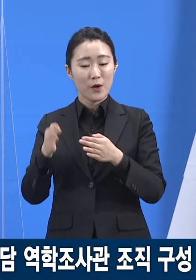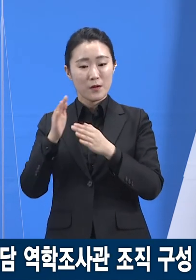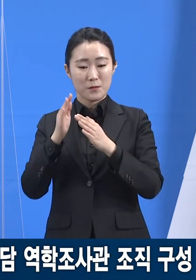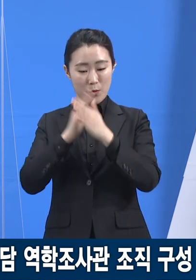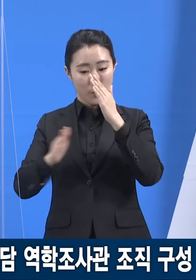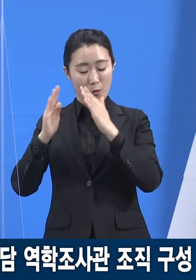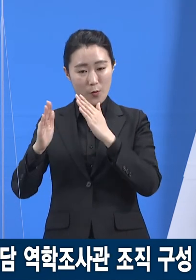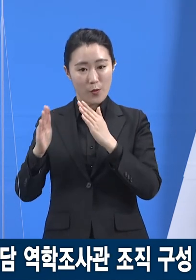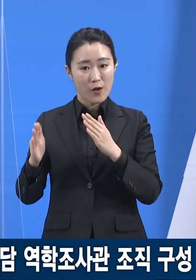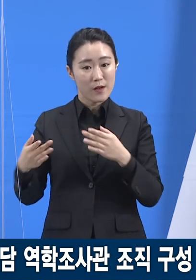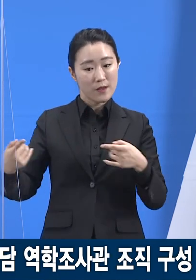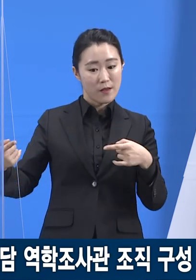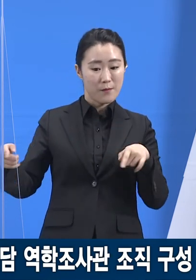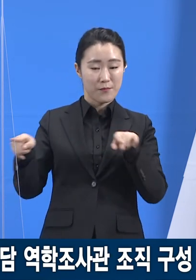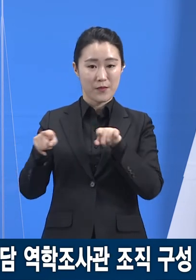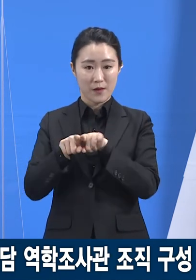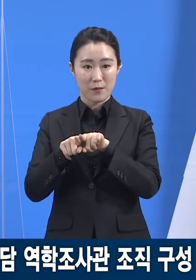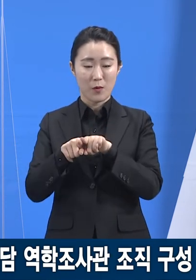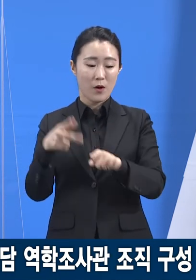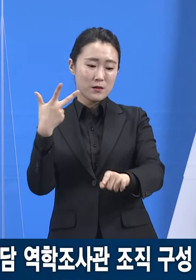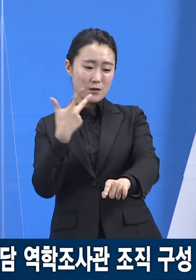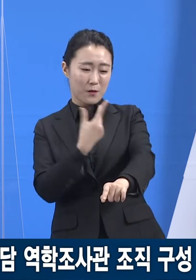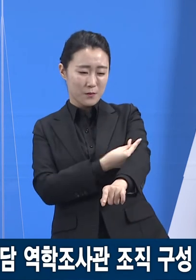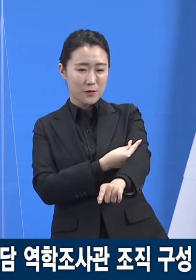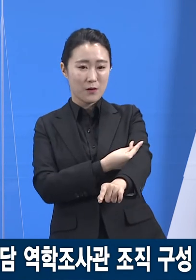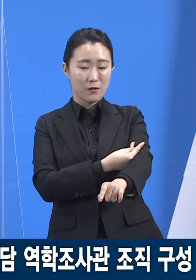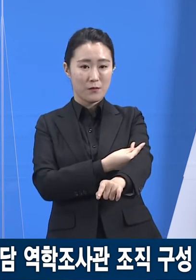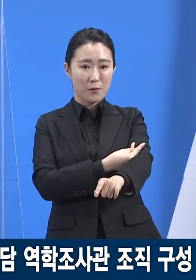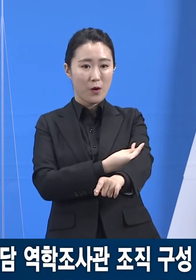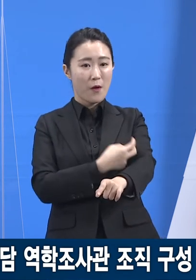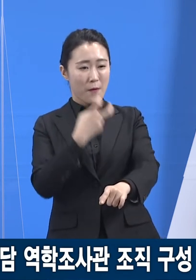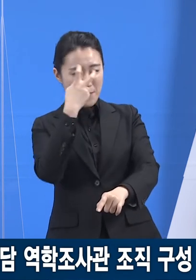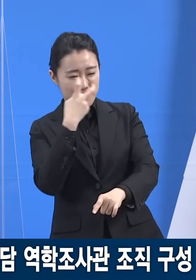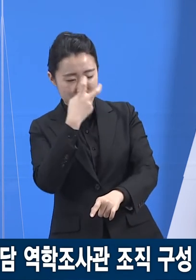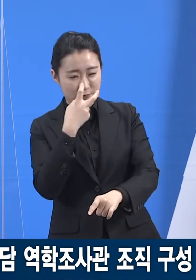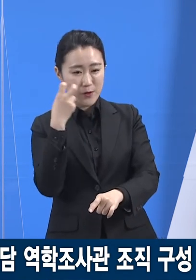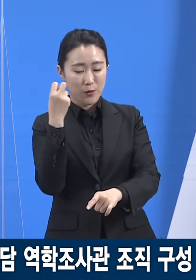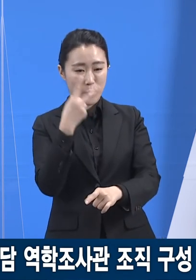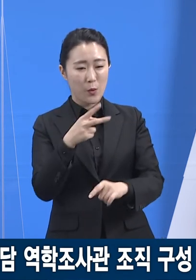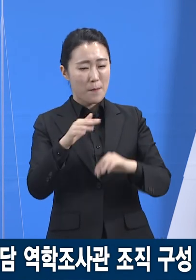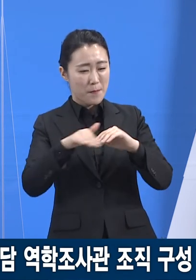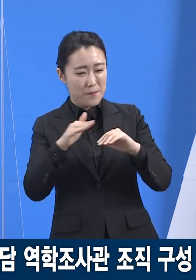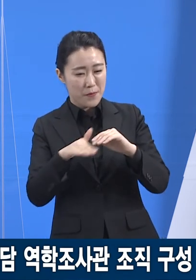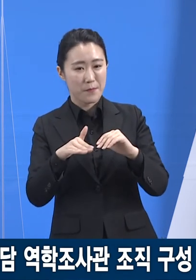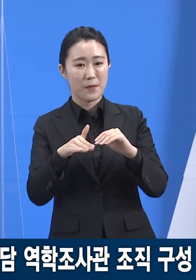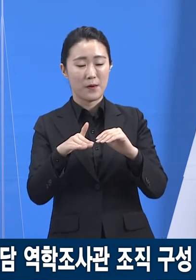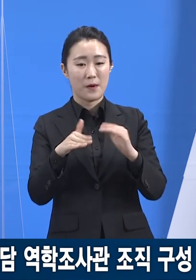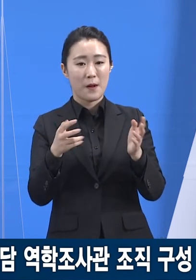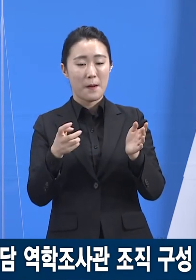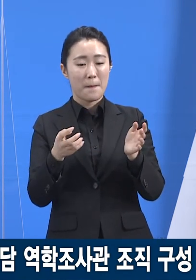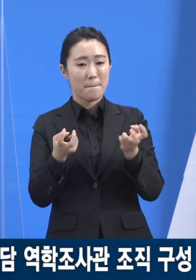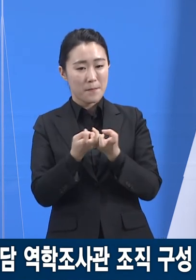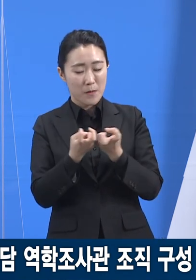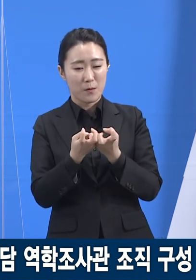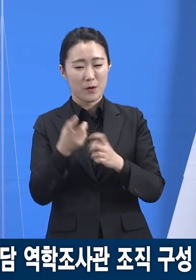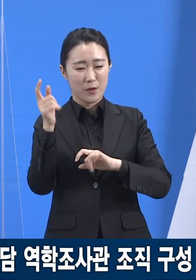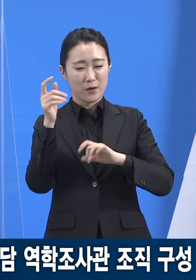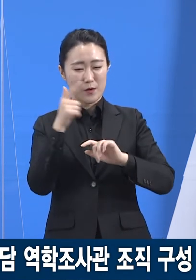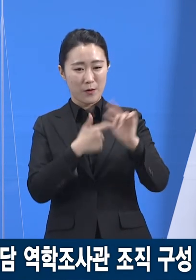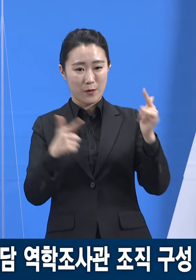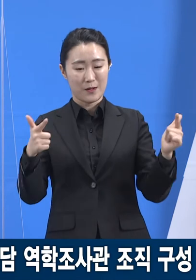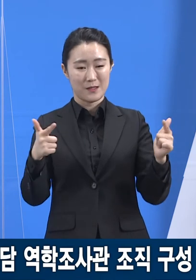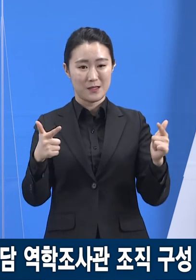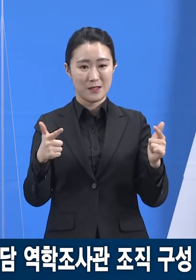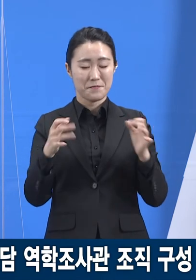백신 접종부터 모니터링, 대응까지 전반에 걸쳐 면밀하게 준비했습니다. 도민 여러분께서는 정부와